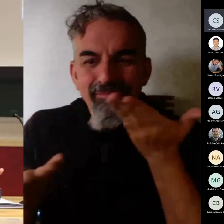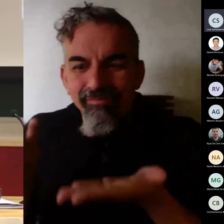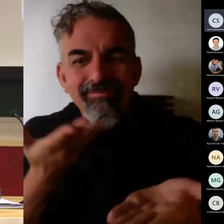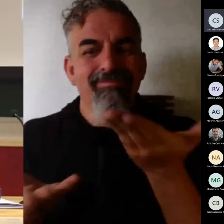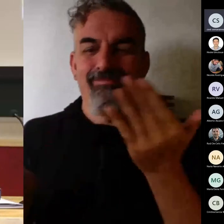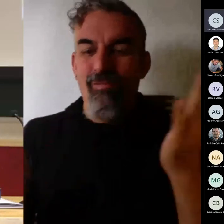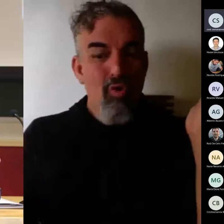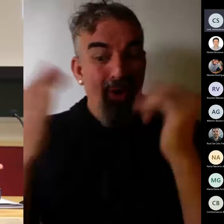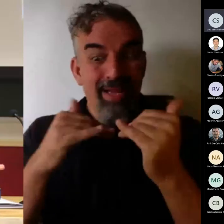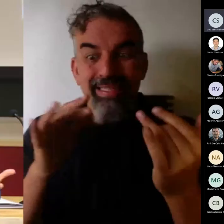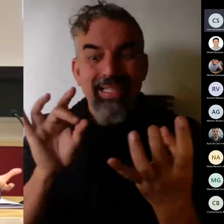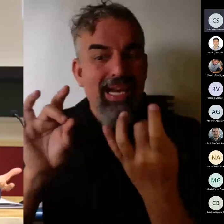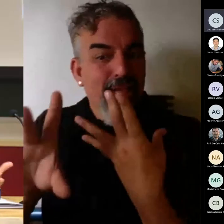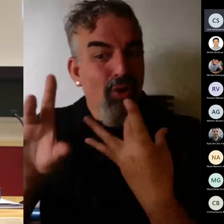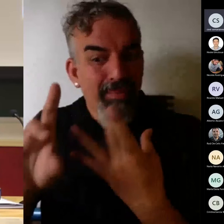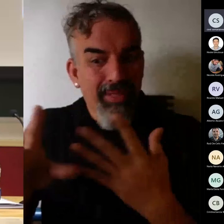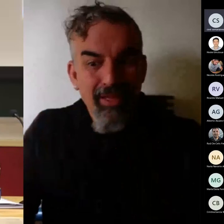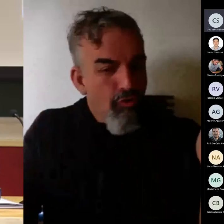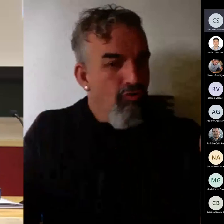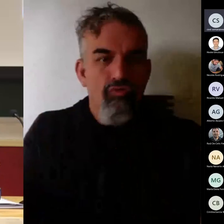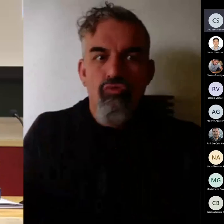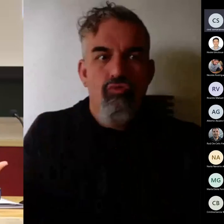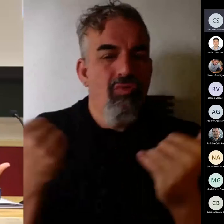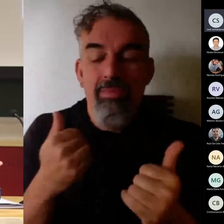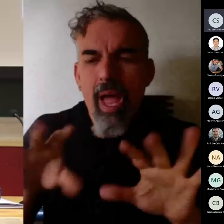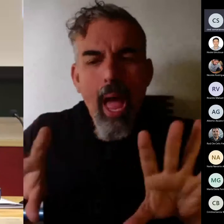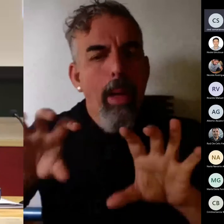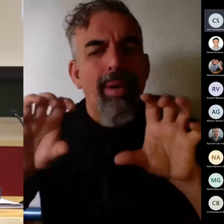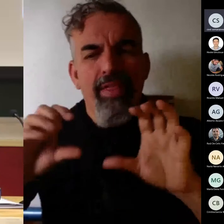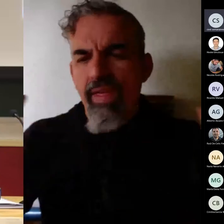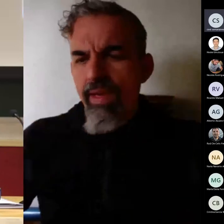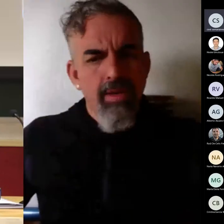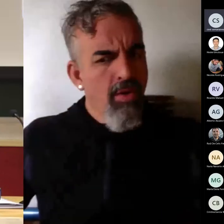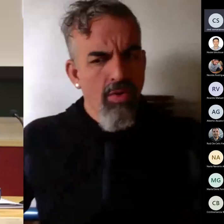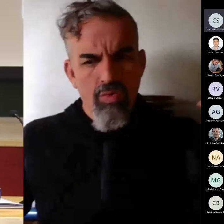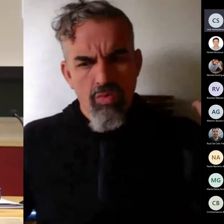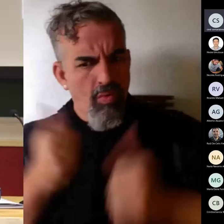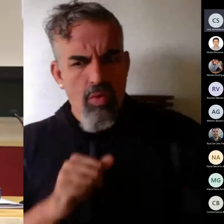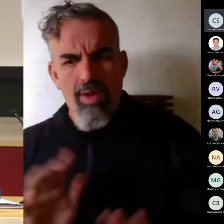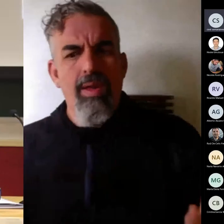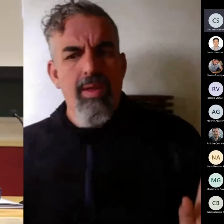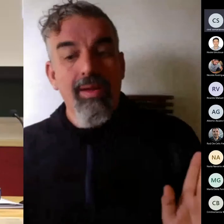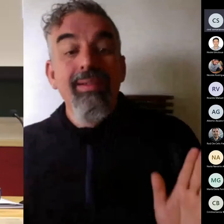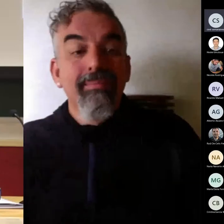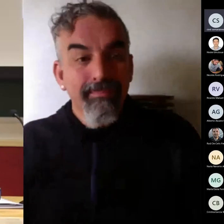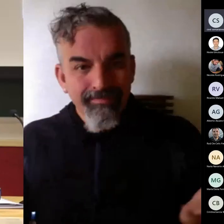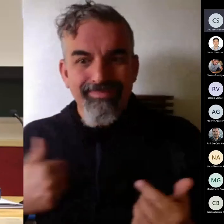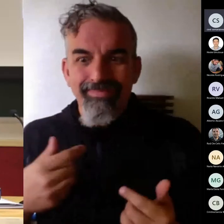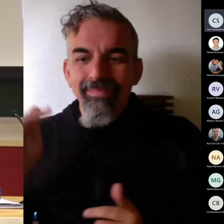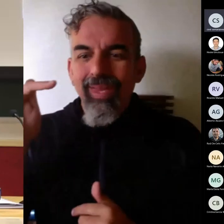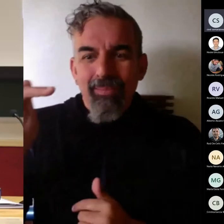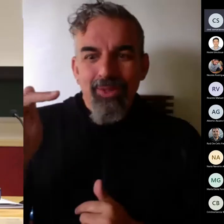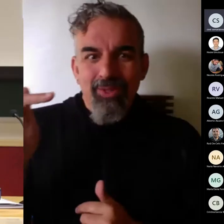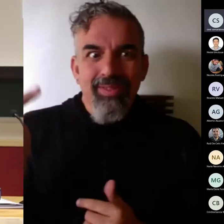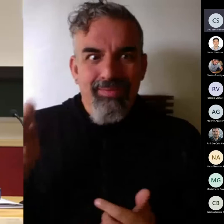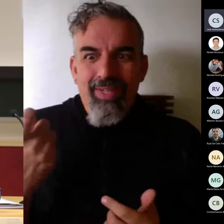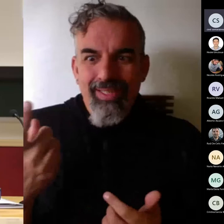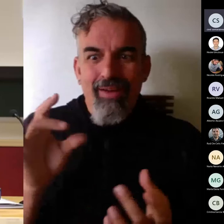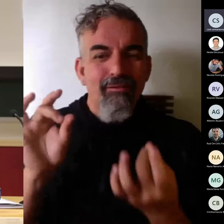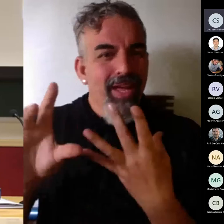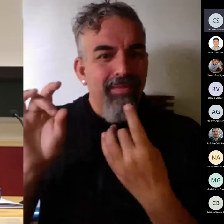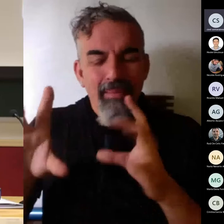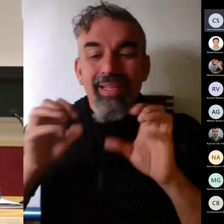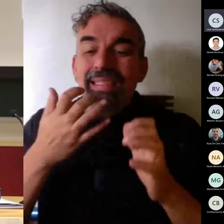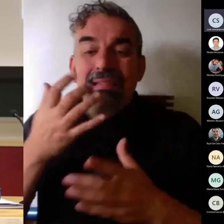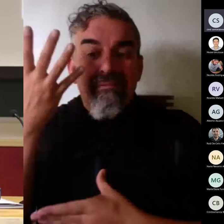evidente si no hay retroalimentación no hay aprendizaje entonces eso es lo bueno y si fallan no pasa